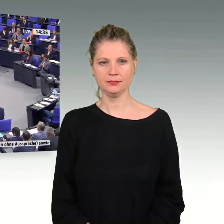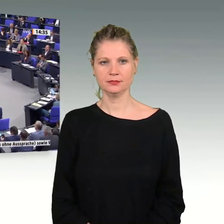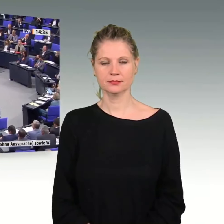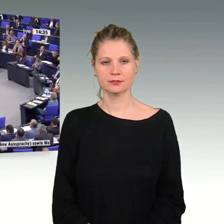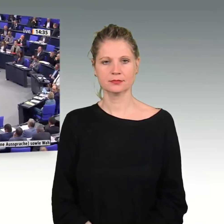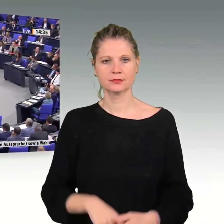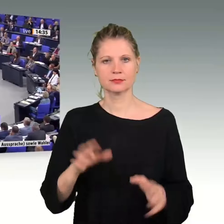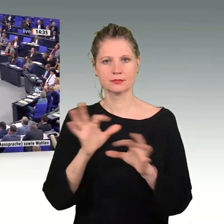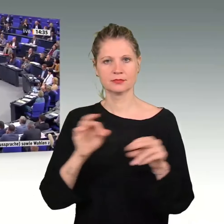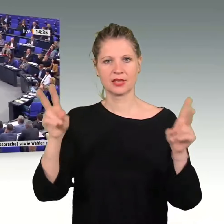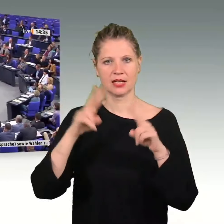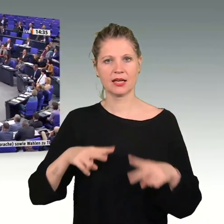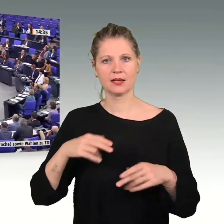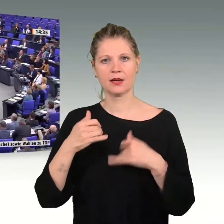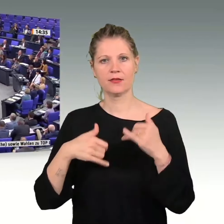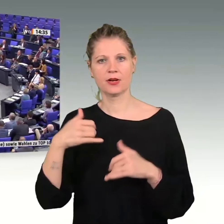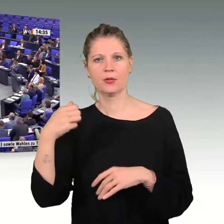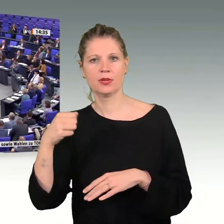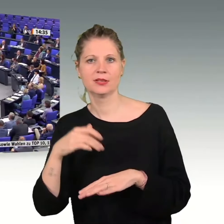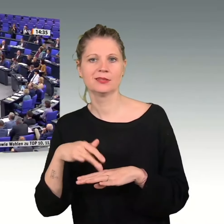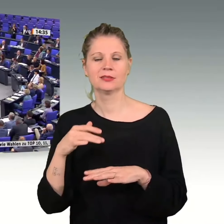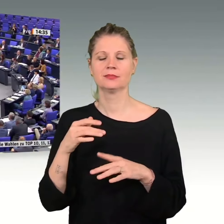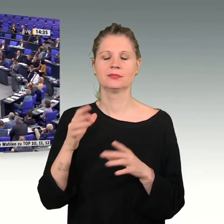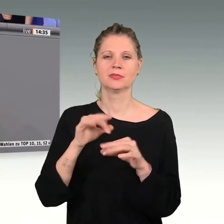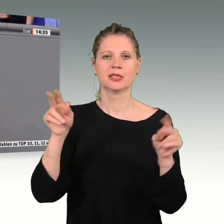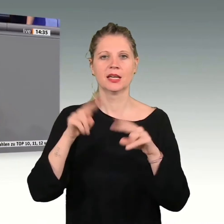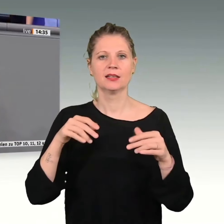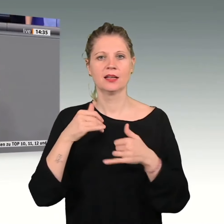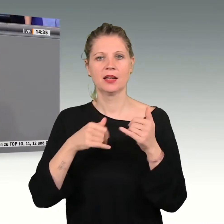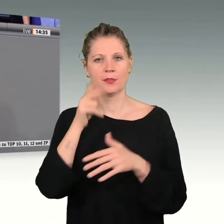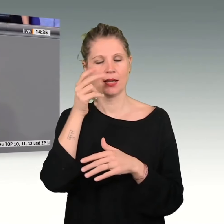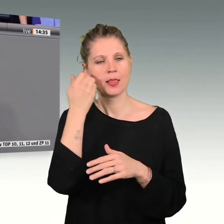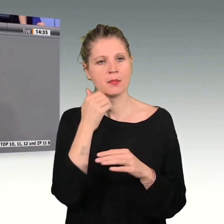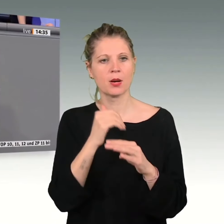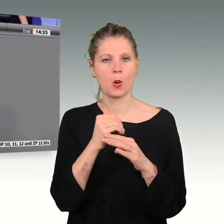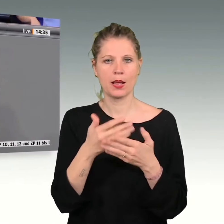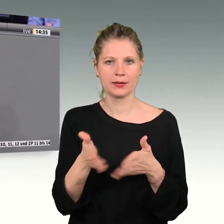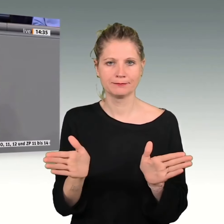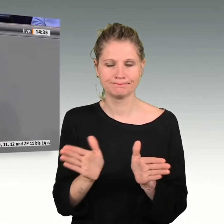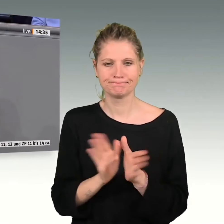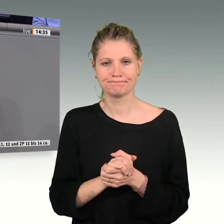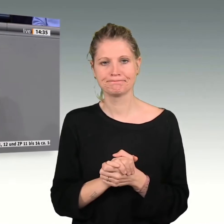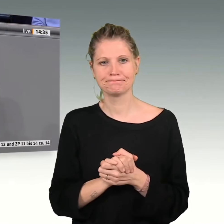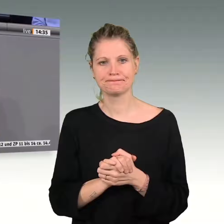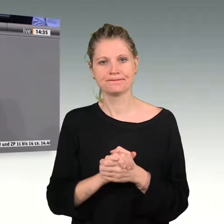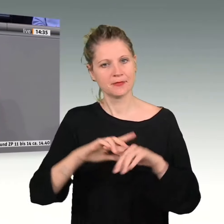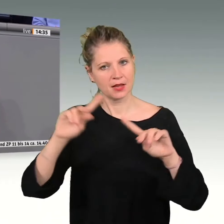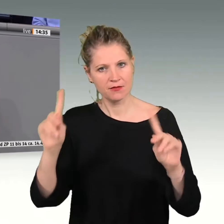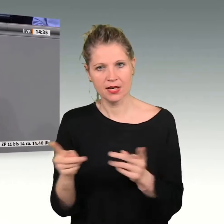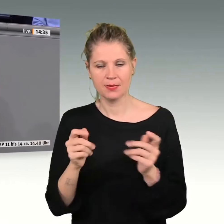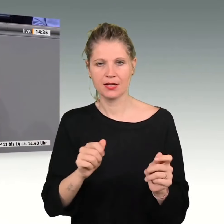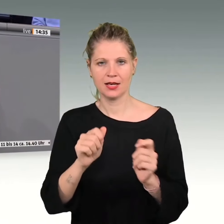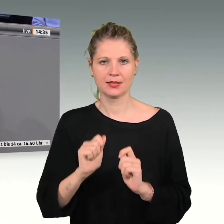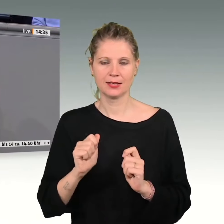Sehr geehrte Frau Präsidentin! Sehr geehrte Damen und Herren! Liebe Kolleginnen und Kollegen! Sie haben es wieder einmal zu Papier gebracht.